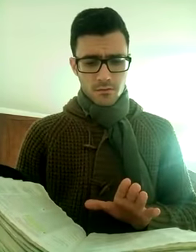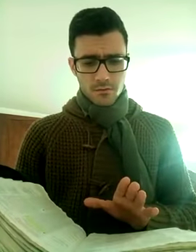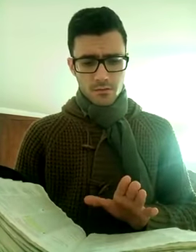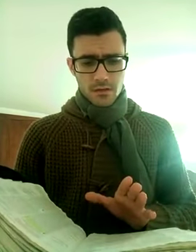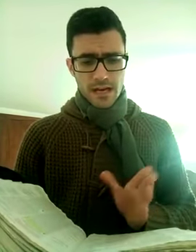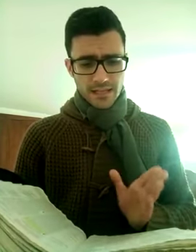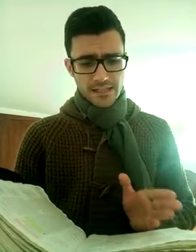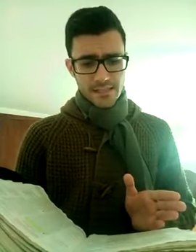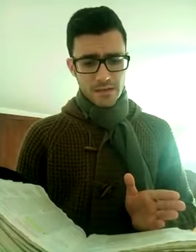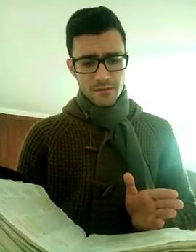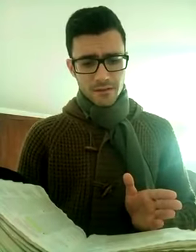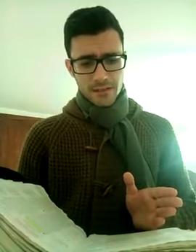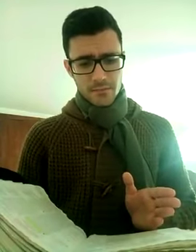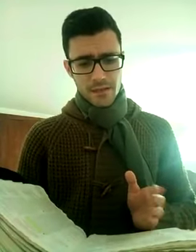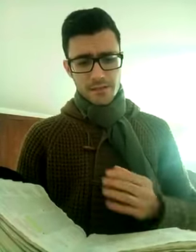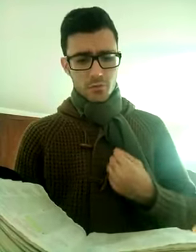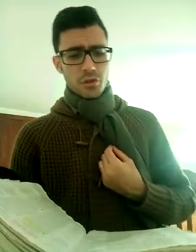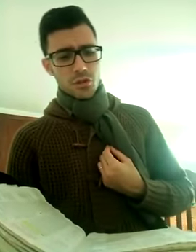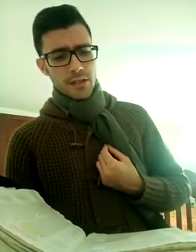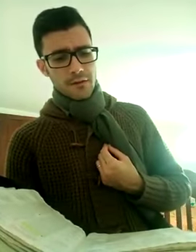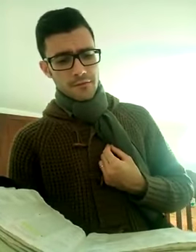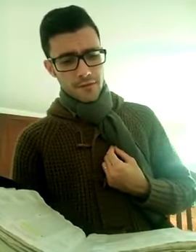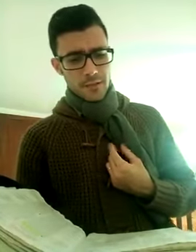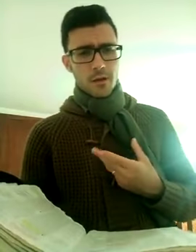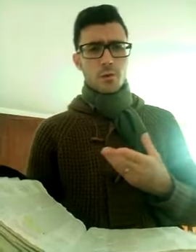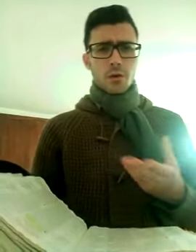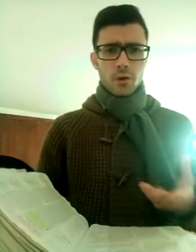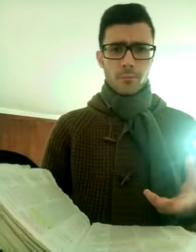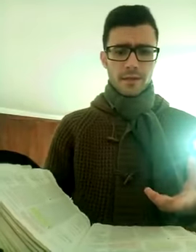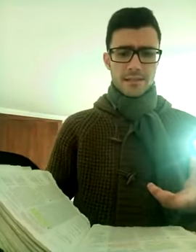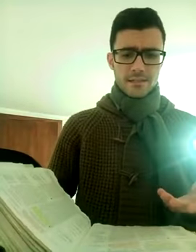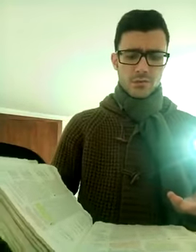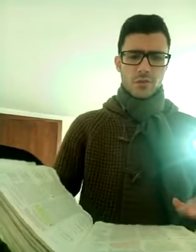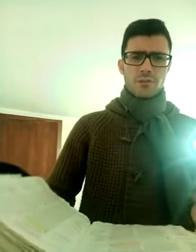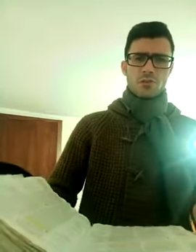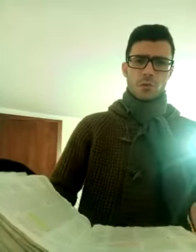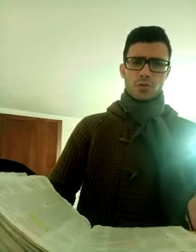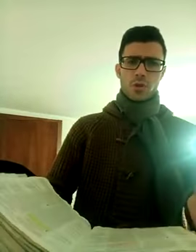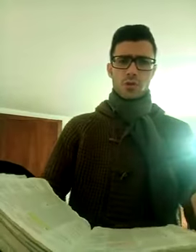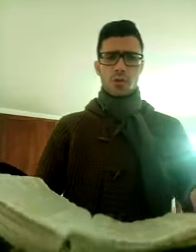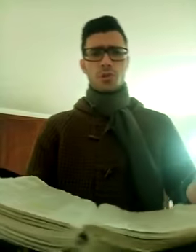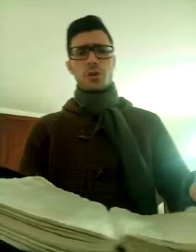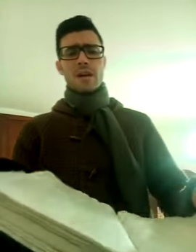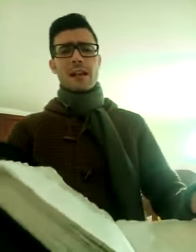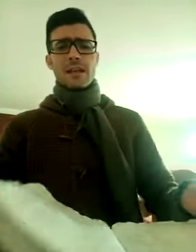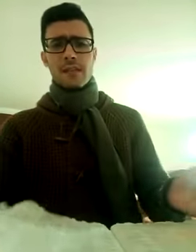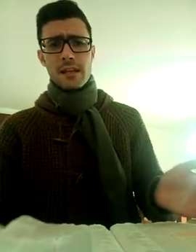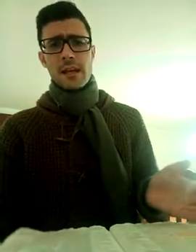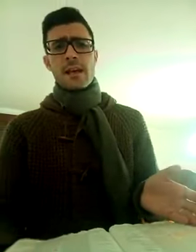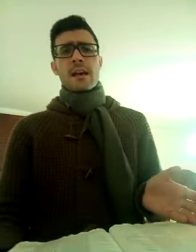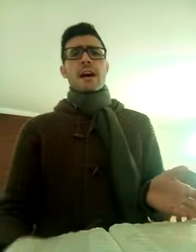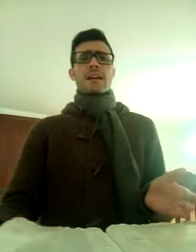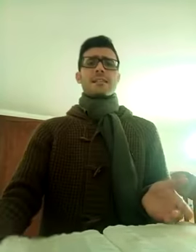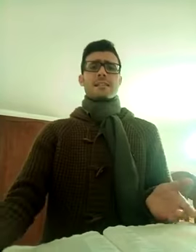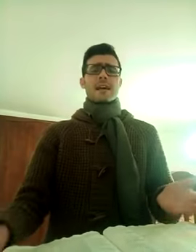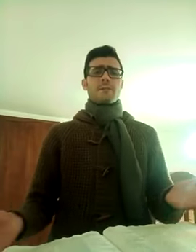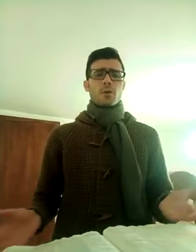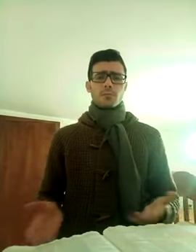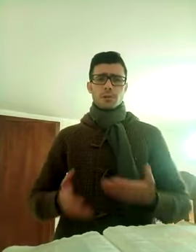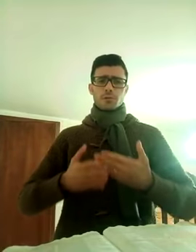a che serve, fratelli miei, se uno dice di avere fede ma è una opere, è scritto a verso 14, cioè vale a dire, a che serve, come ho detto